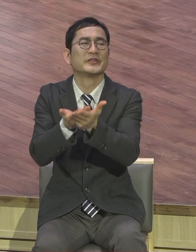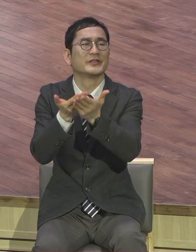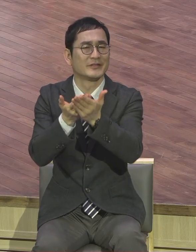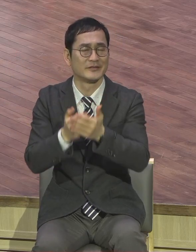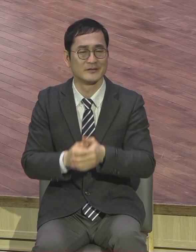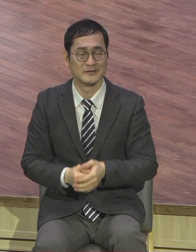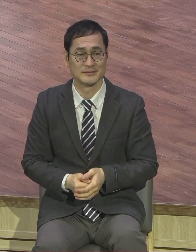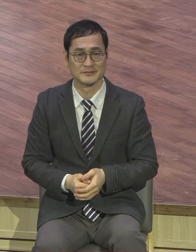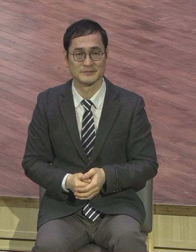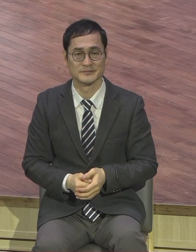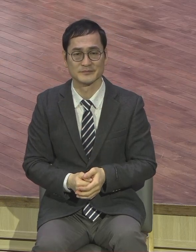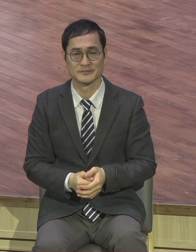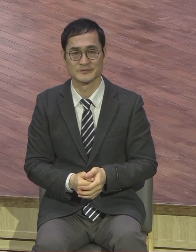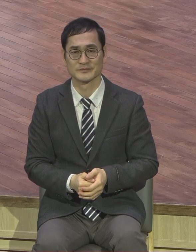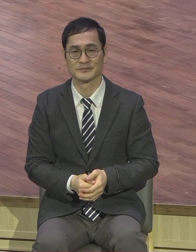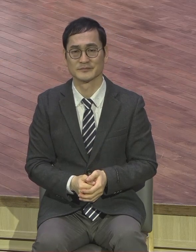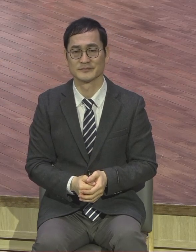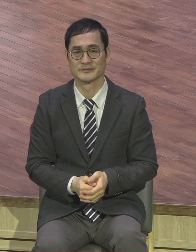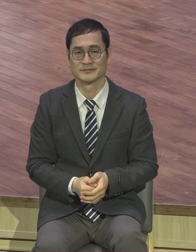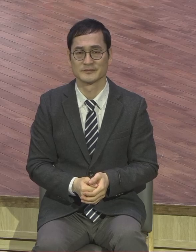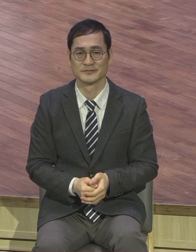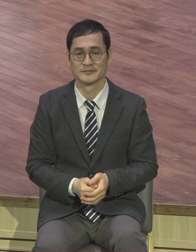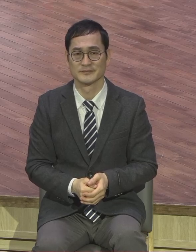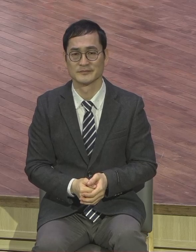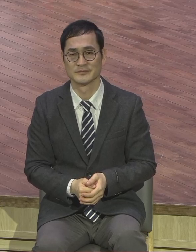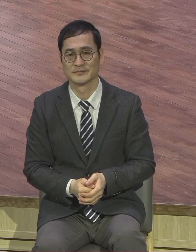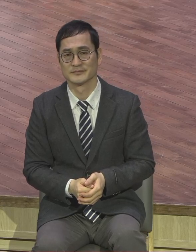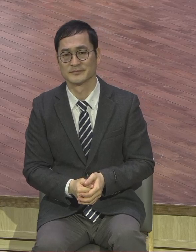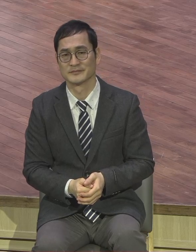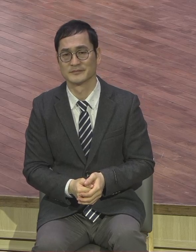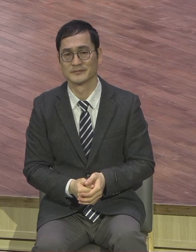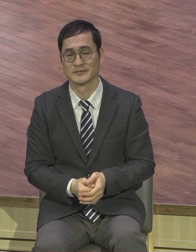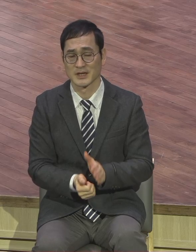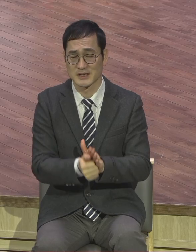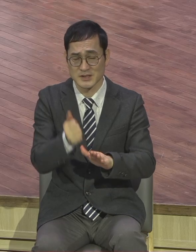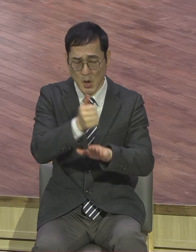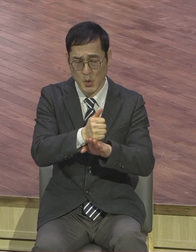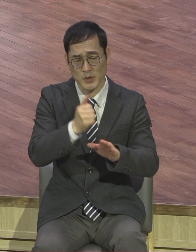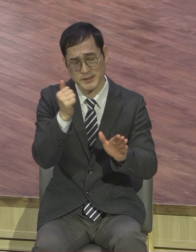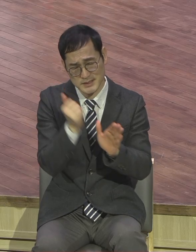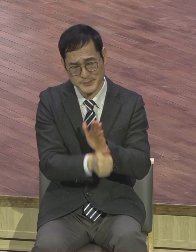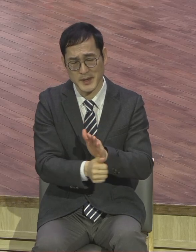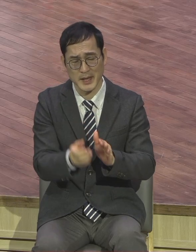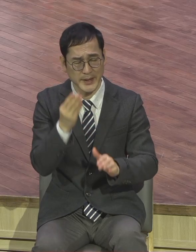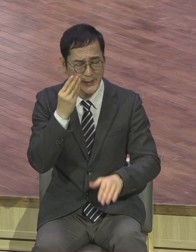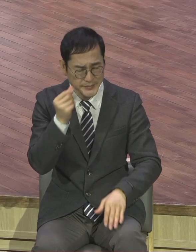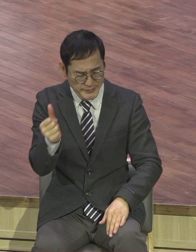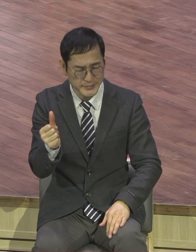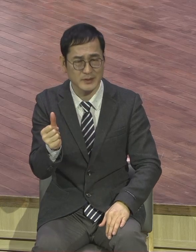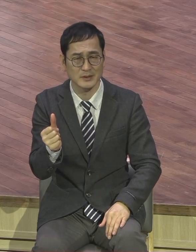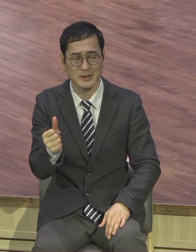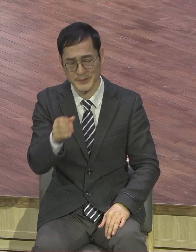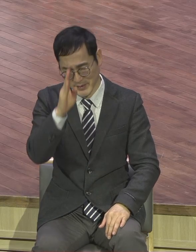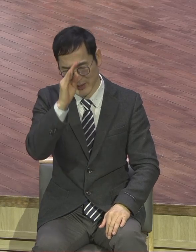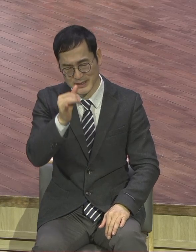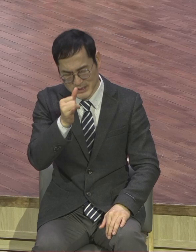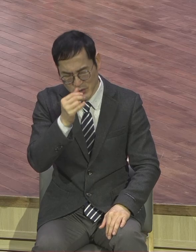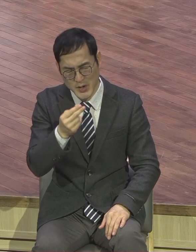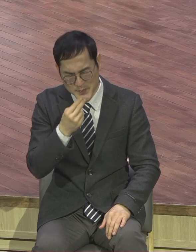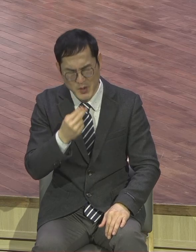성공하거나 실패하거나 잘되거나 못되거나 병걸립거나 건강하거나 하지 않거나 가난하거나 어떤 상황 속에서도